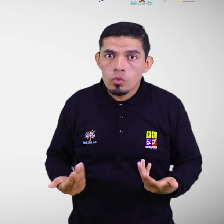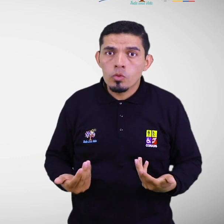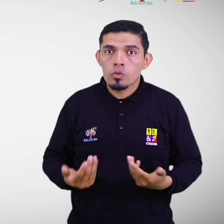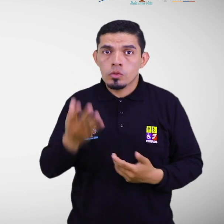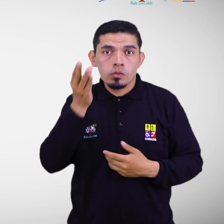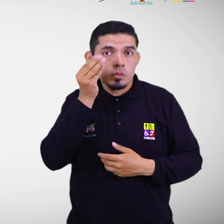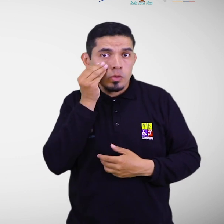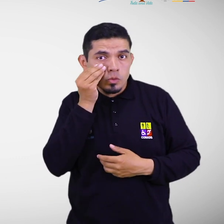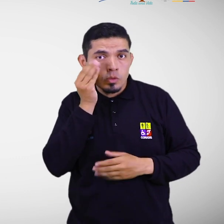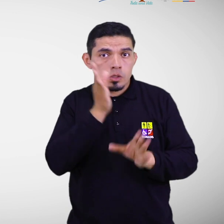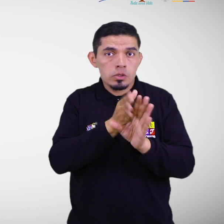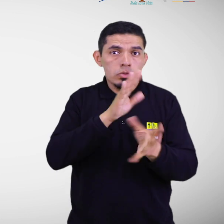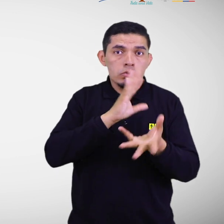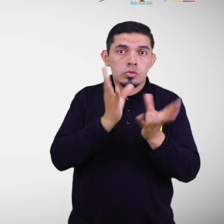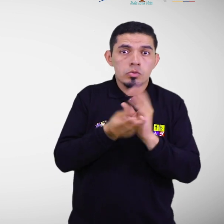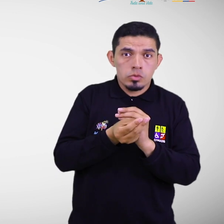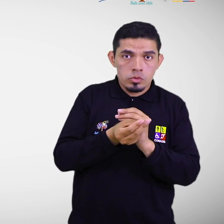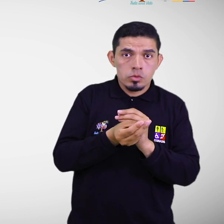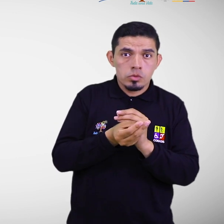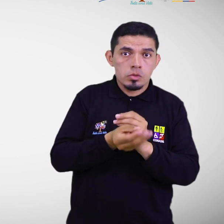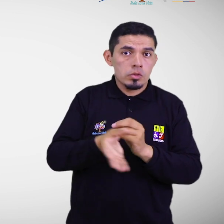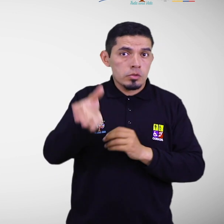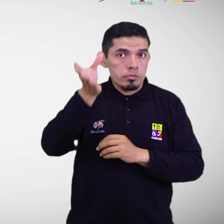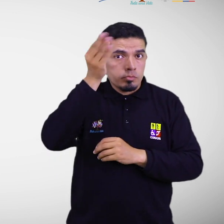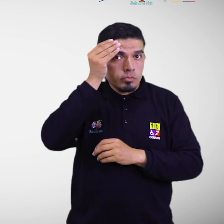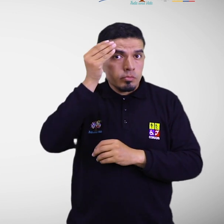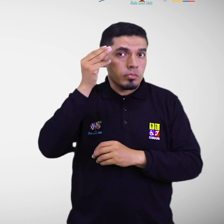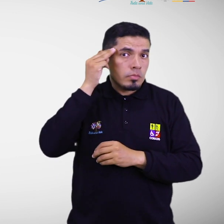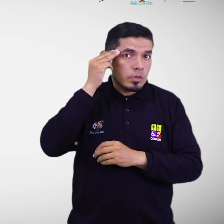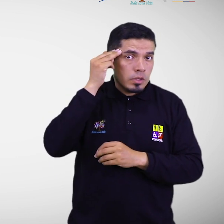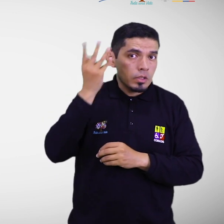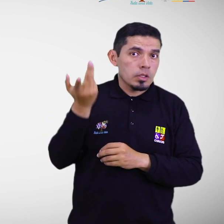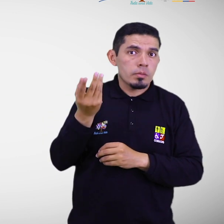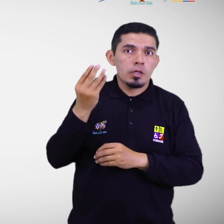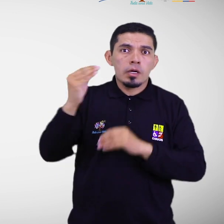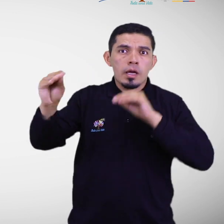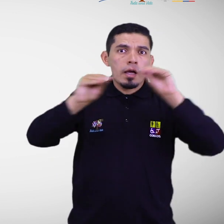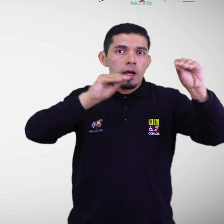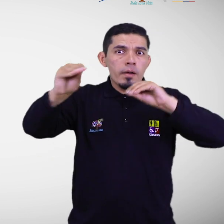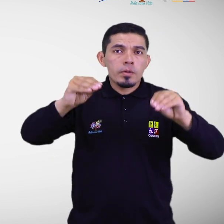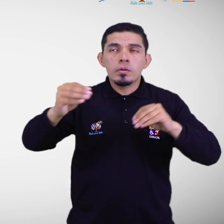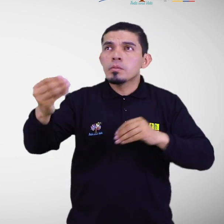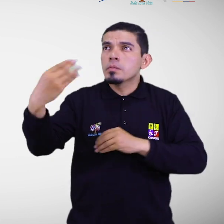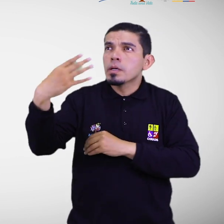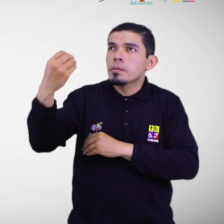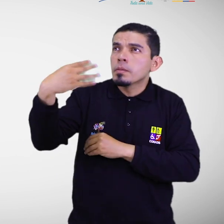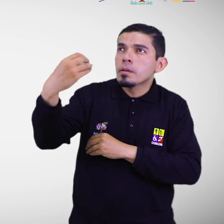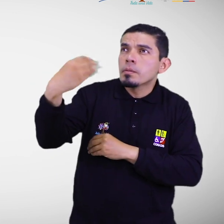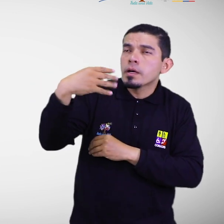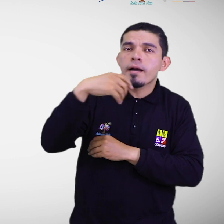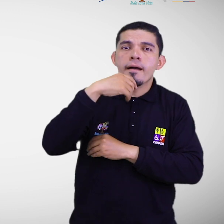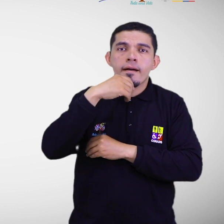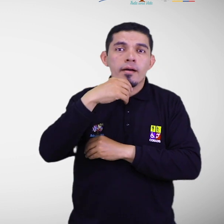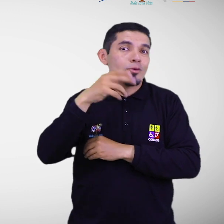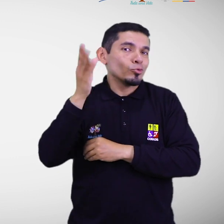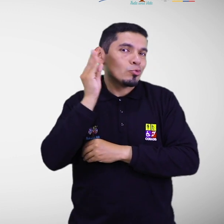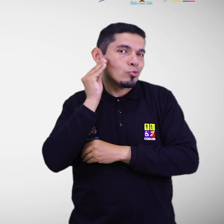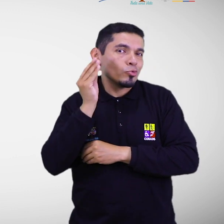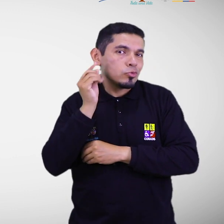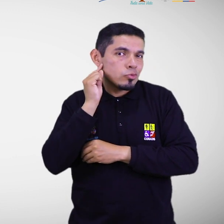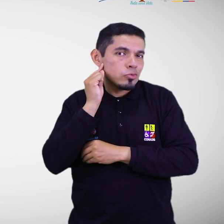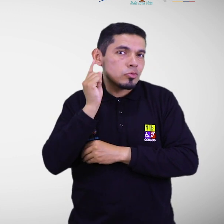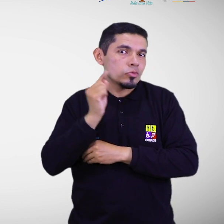intelectual, señales o tipos de alarmas visuales en casos de personas con discapacidad auditiva. Ejecución del